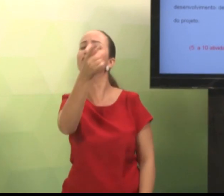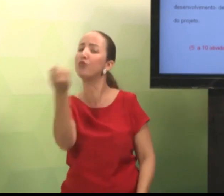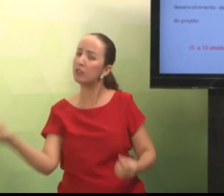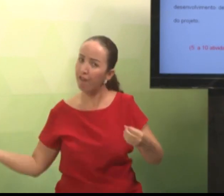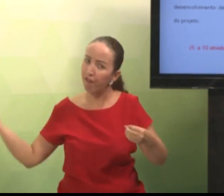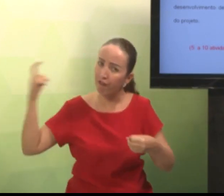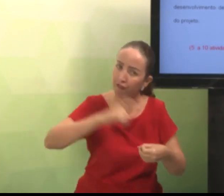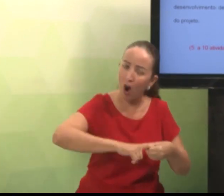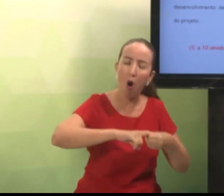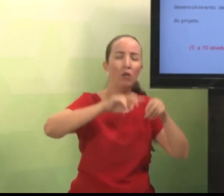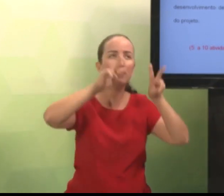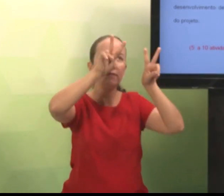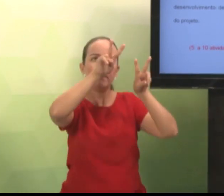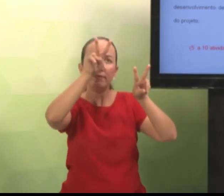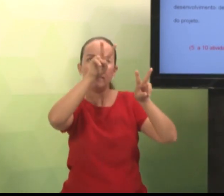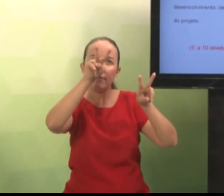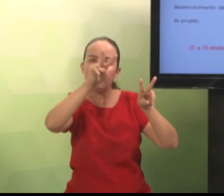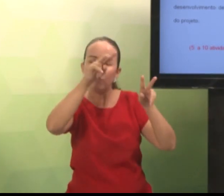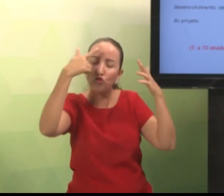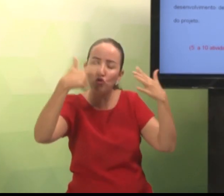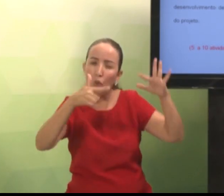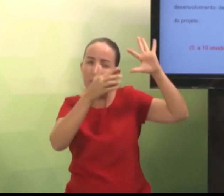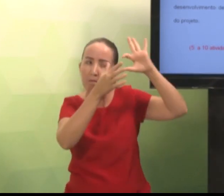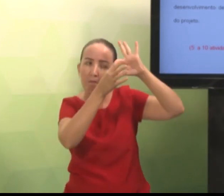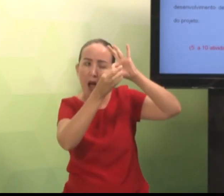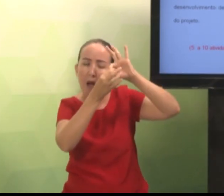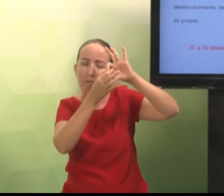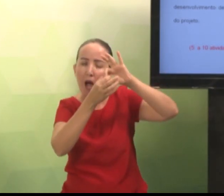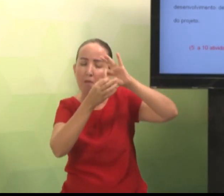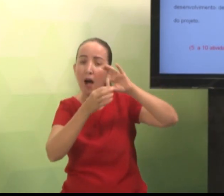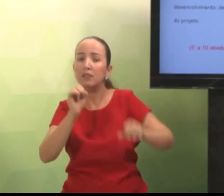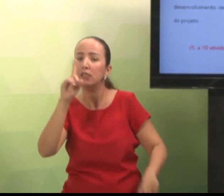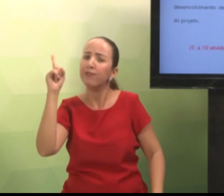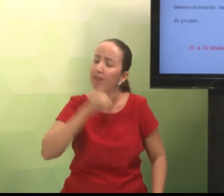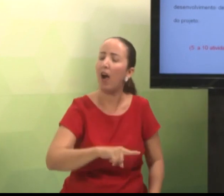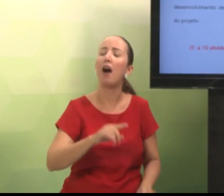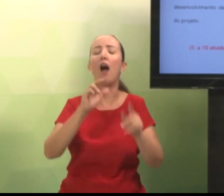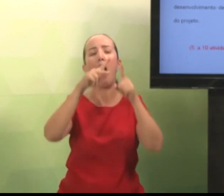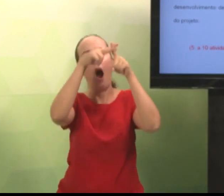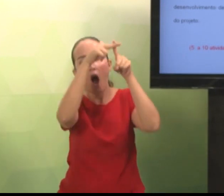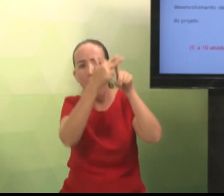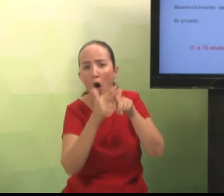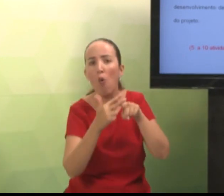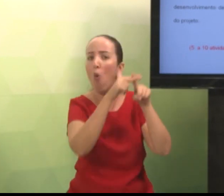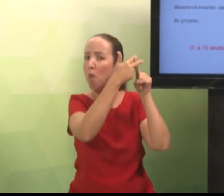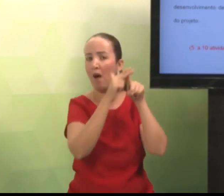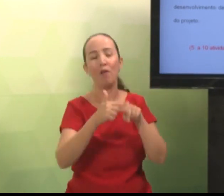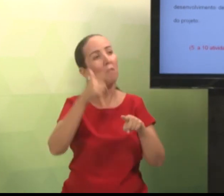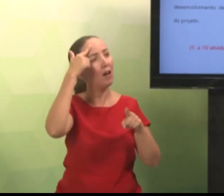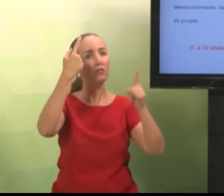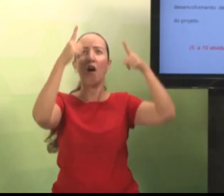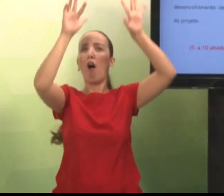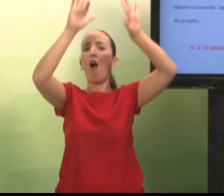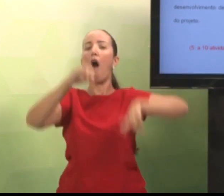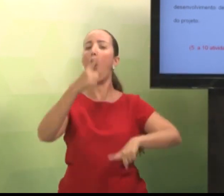siga aqui esse passo a passo. Faça o seu trabalho contextualizado. Vá fazendo as correções. Não faça